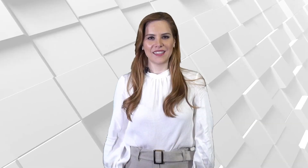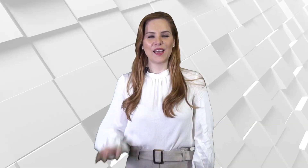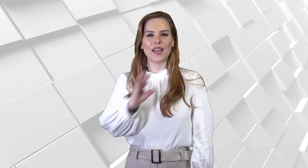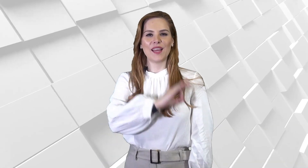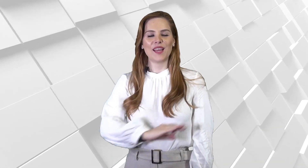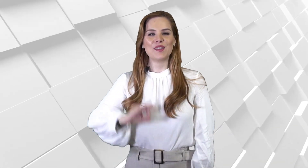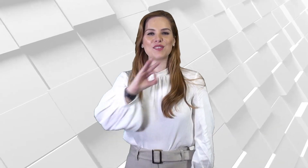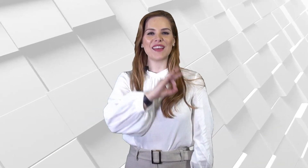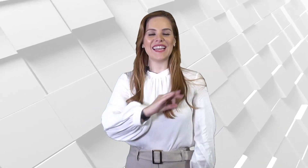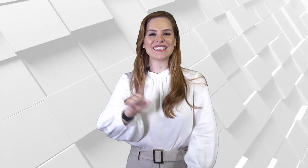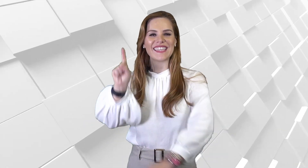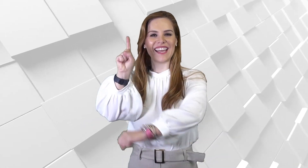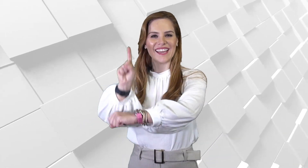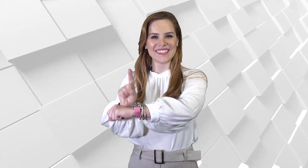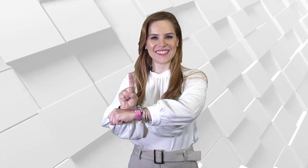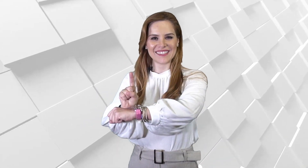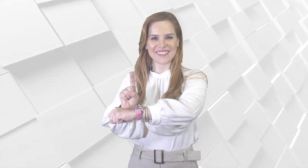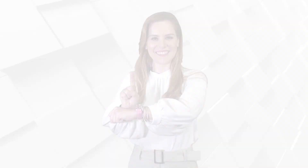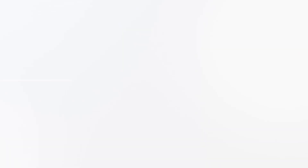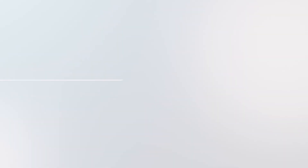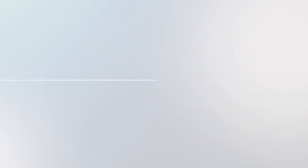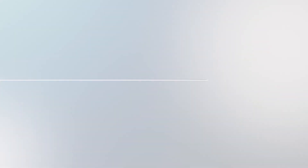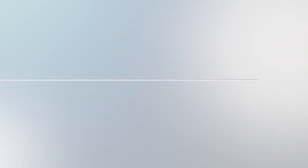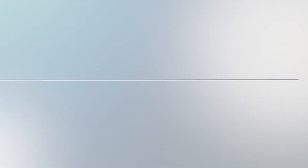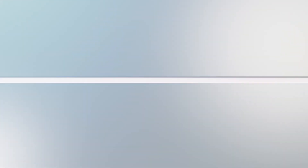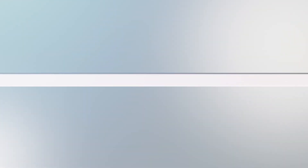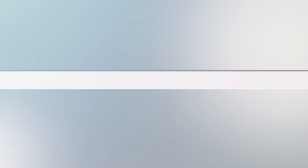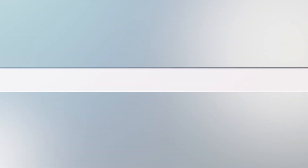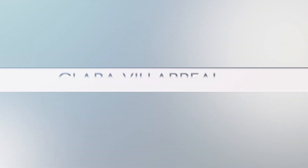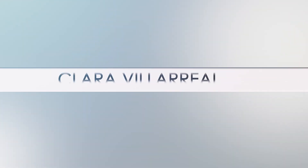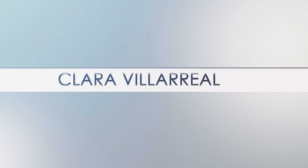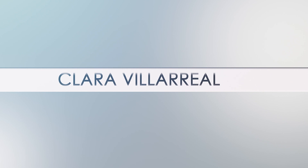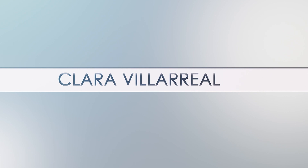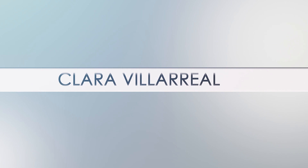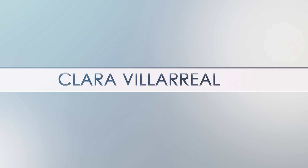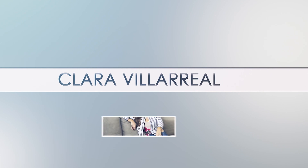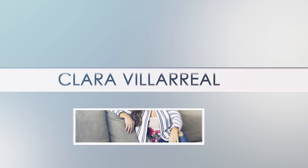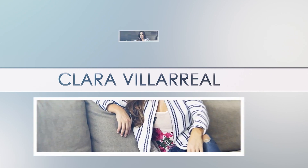¡Feliz día! ¡Suscríbete! ¡Suscríbete!